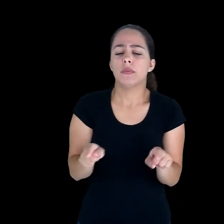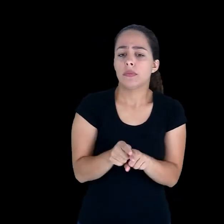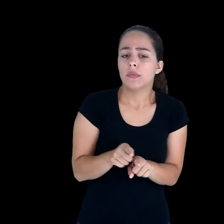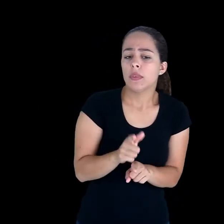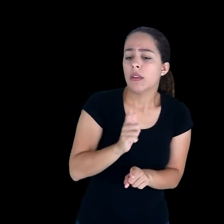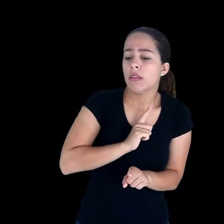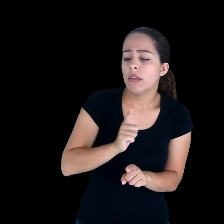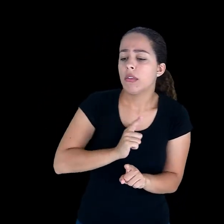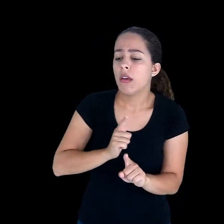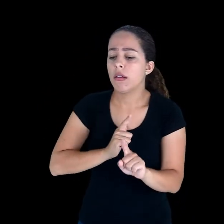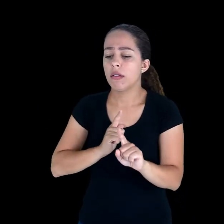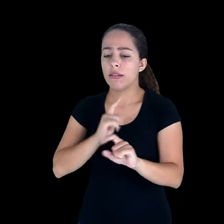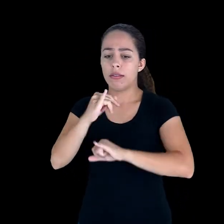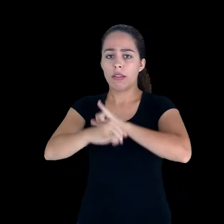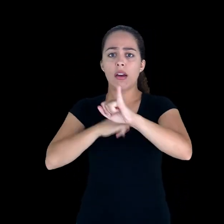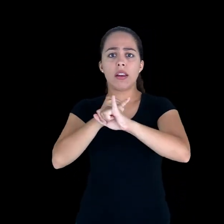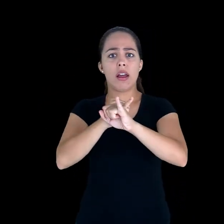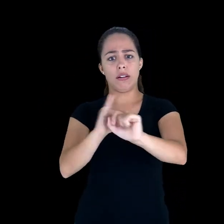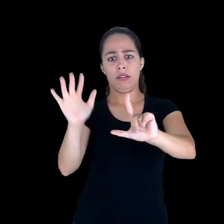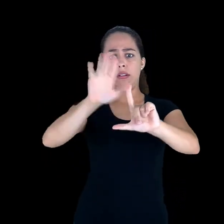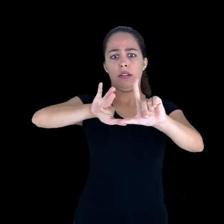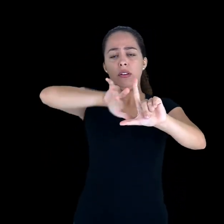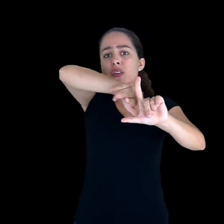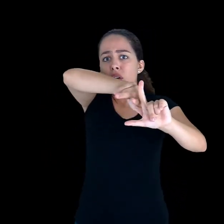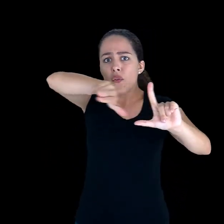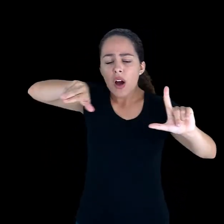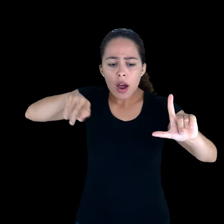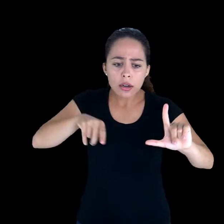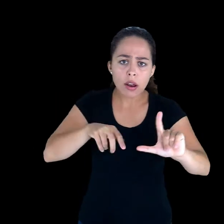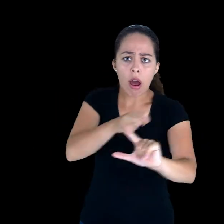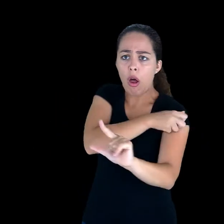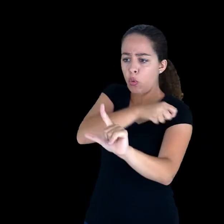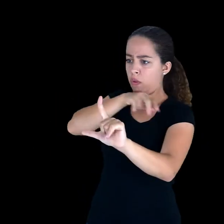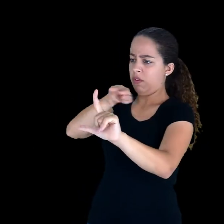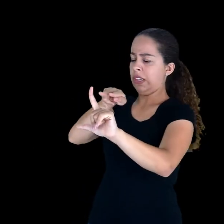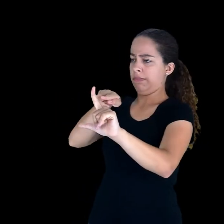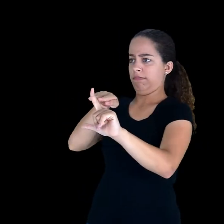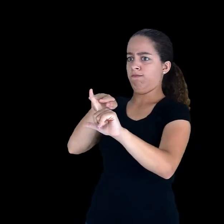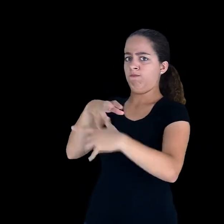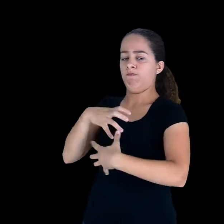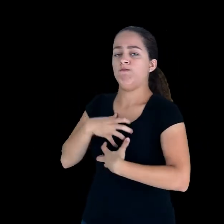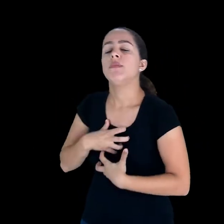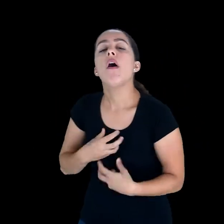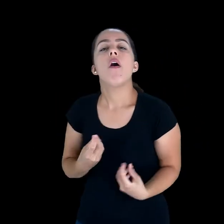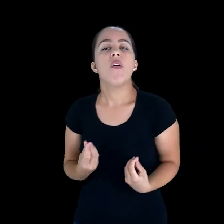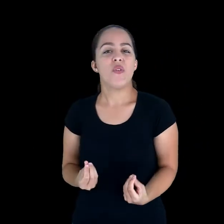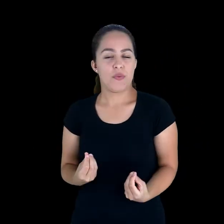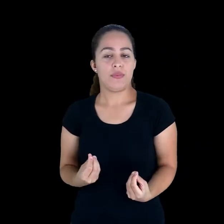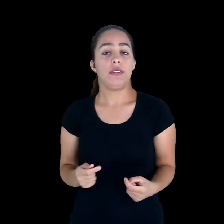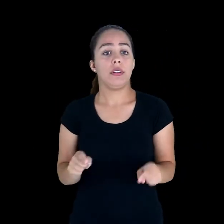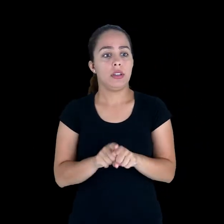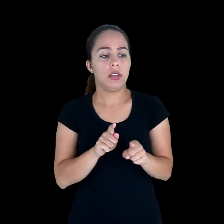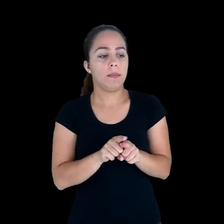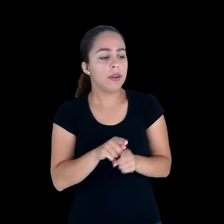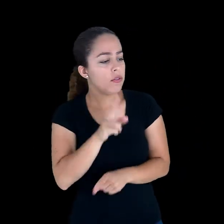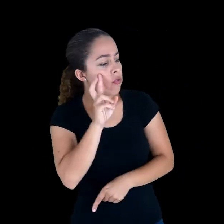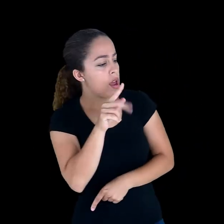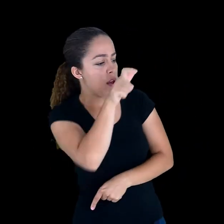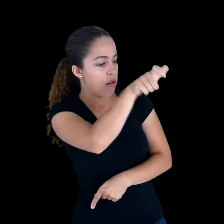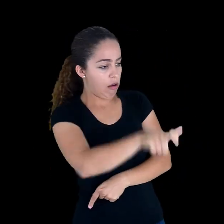como eles reagem às diversas mídias e nos preocuparmos em atendê-los nos seus diversos